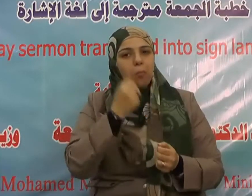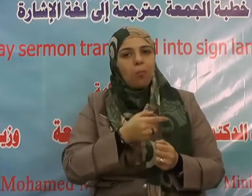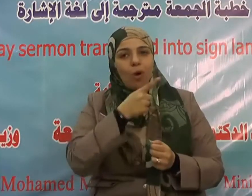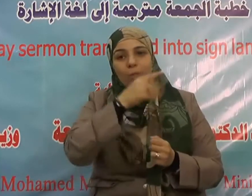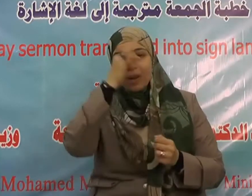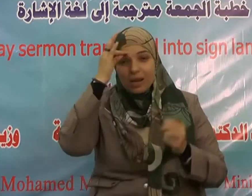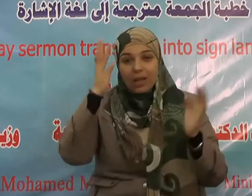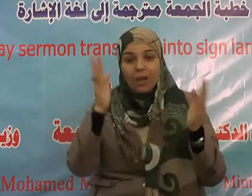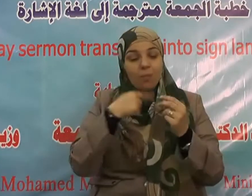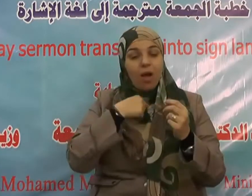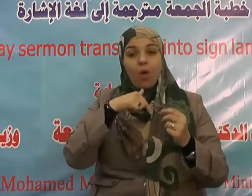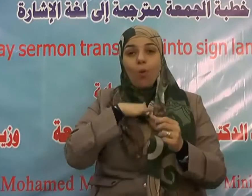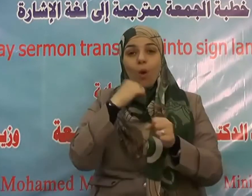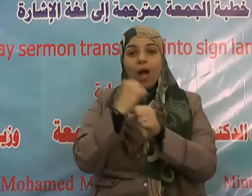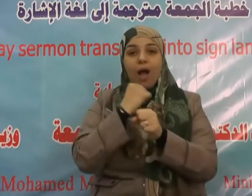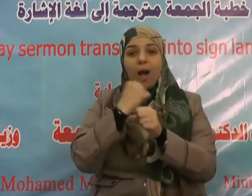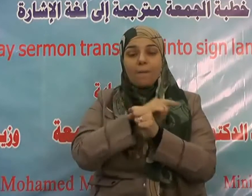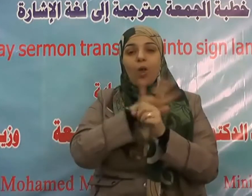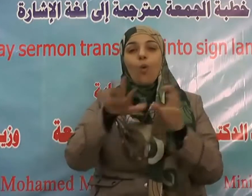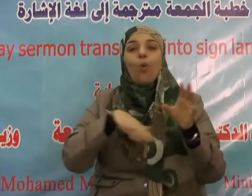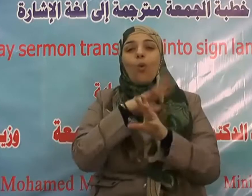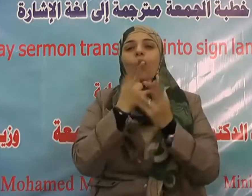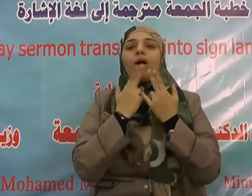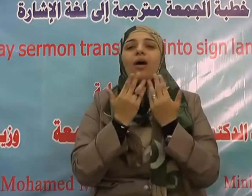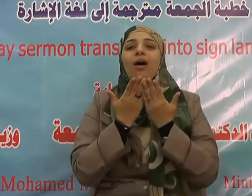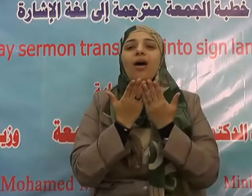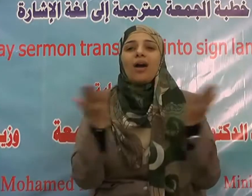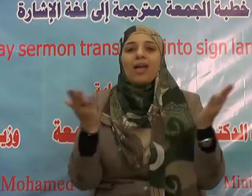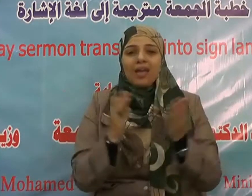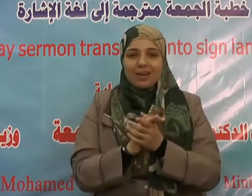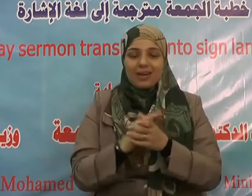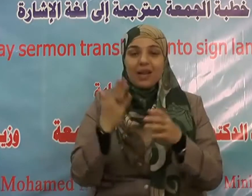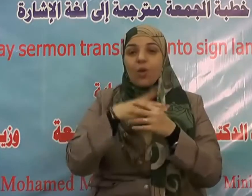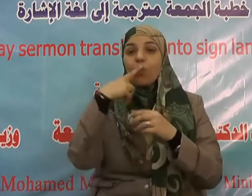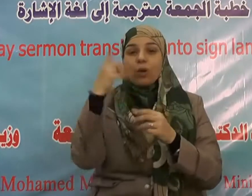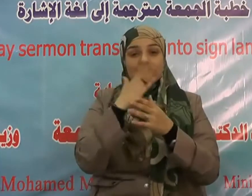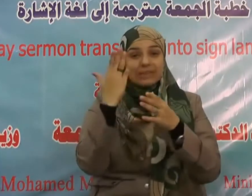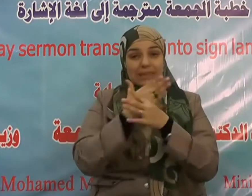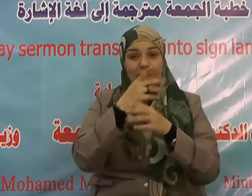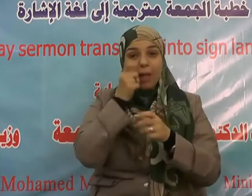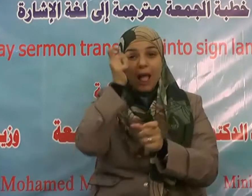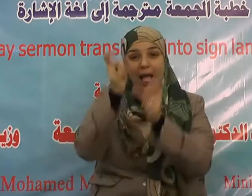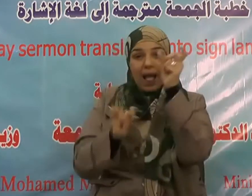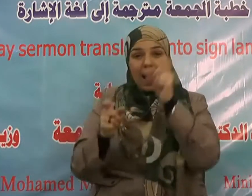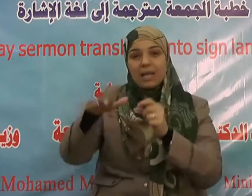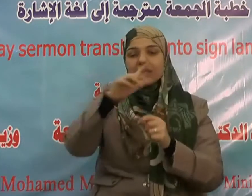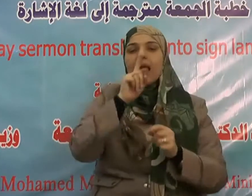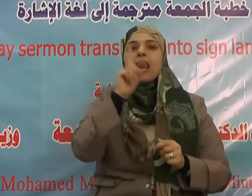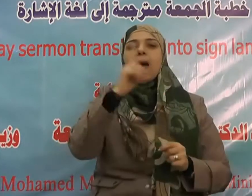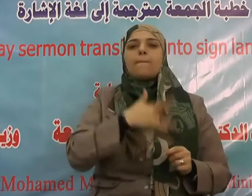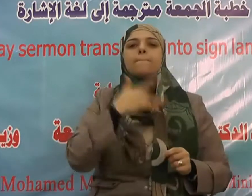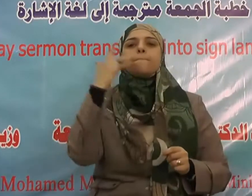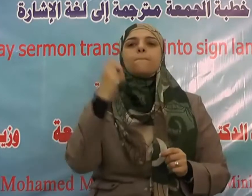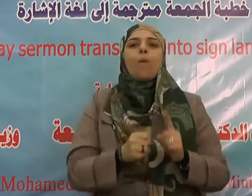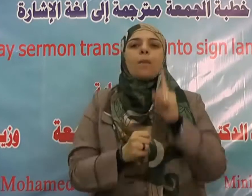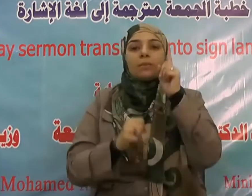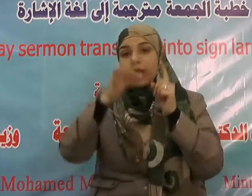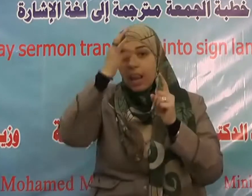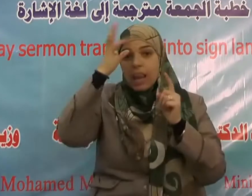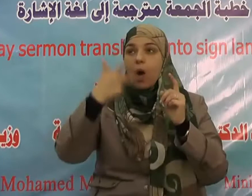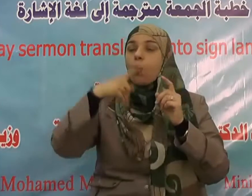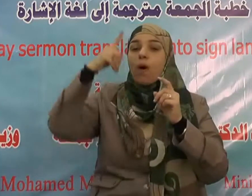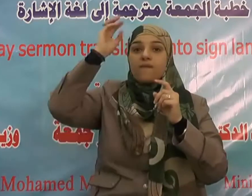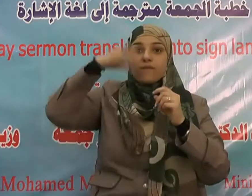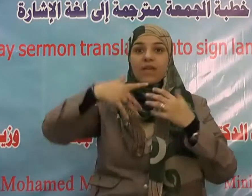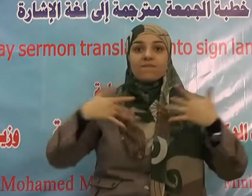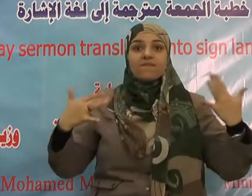الحق سبحانه وتعالى وأن الله مع المؤمنين والمعية